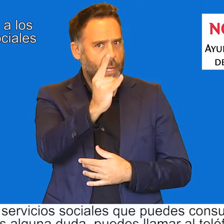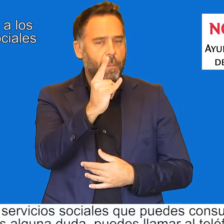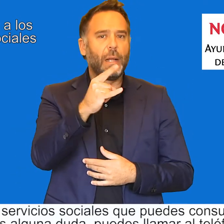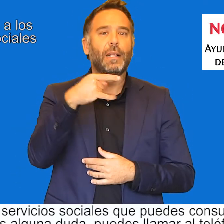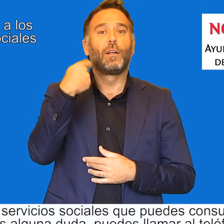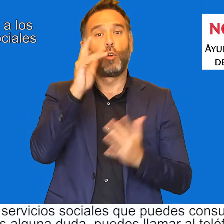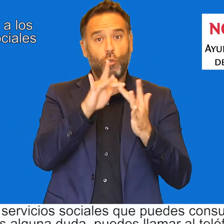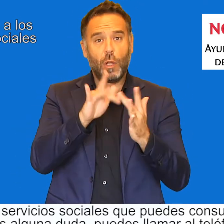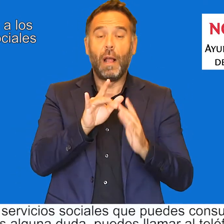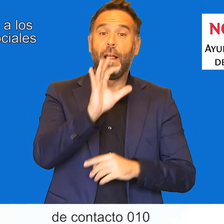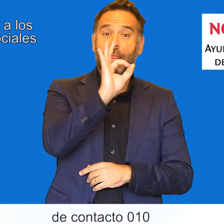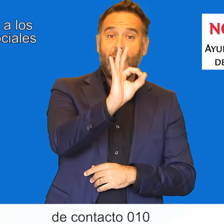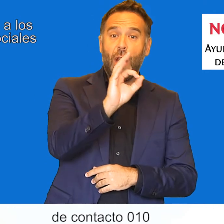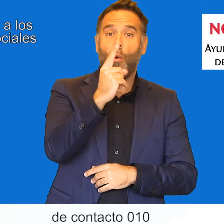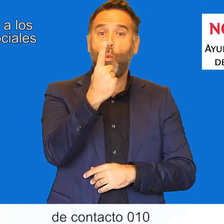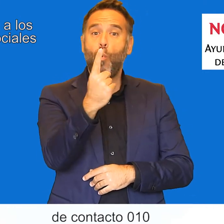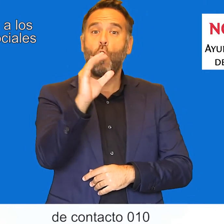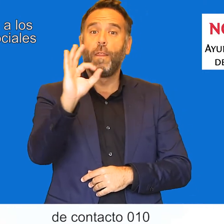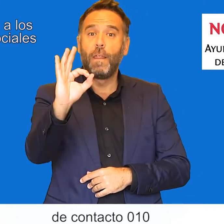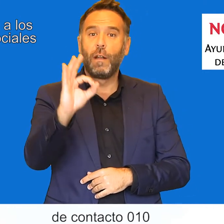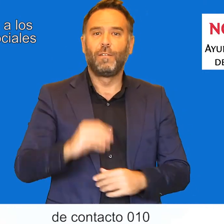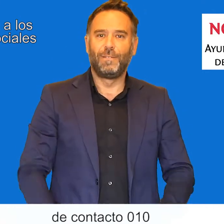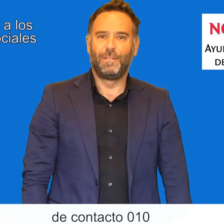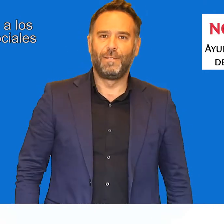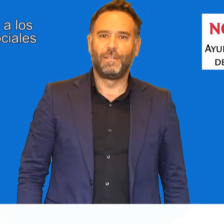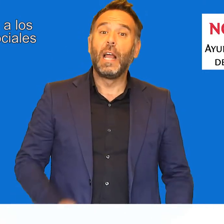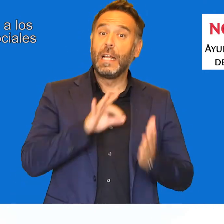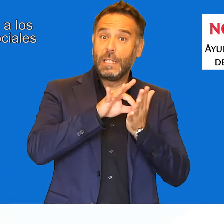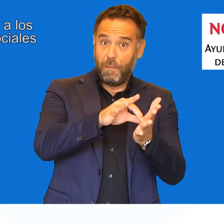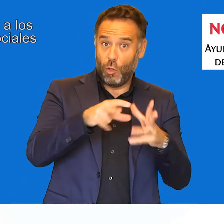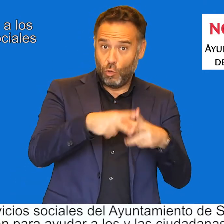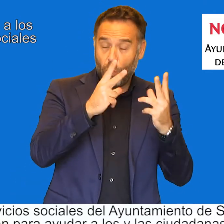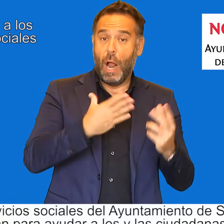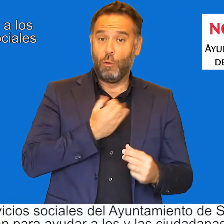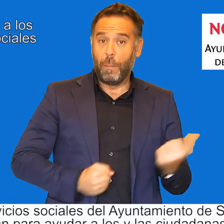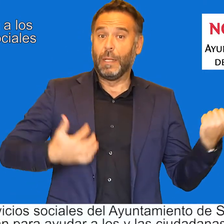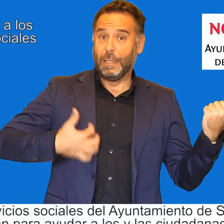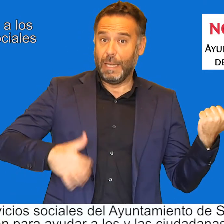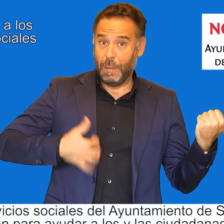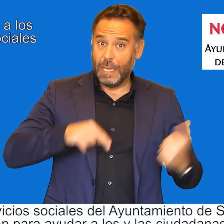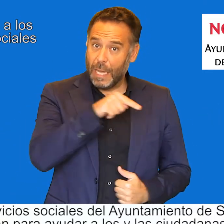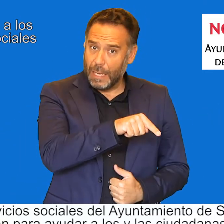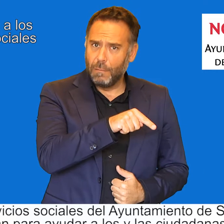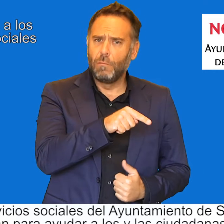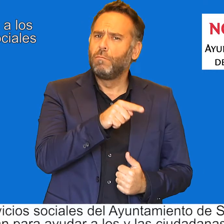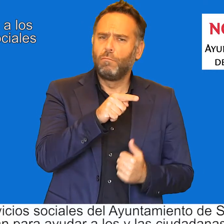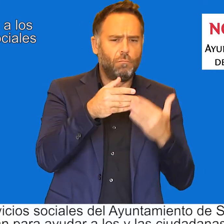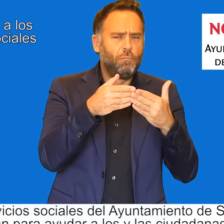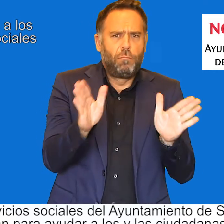llamar al teléfono de contacto 010. Los servicios sociales del Ayuntamiento de Sevilla están